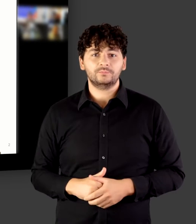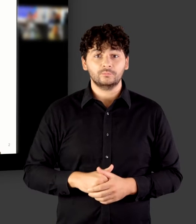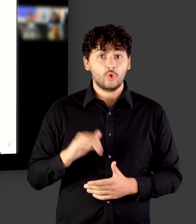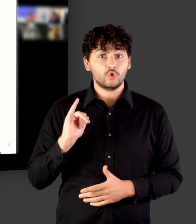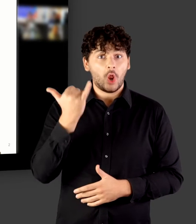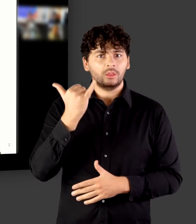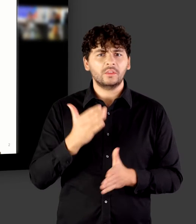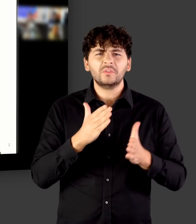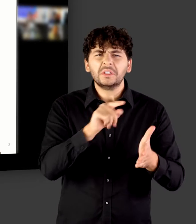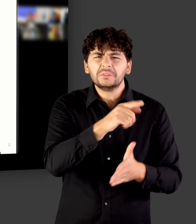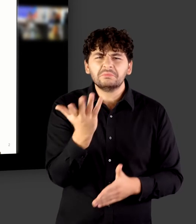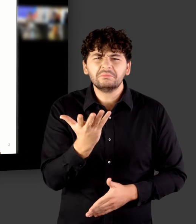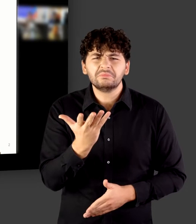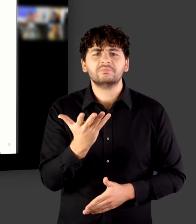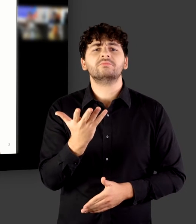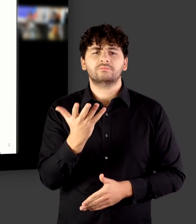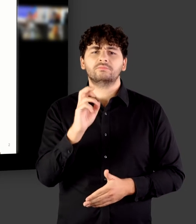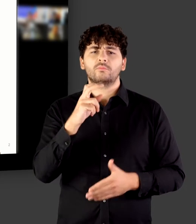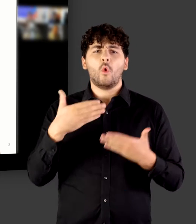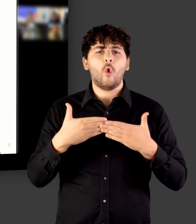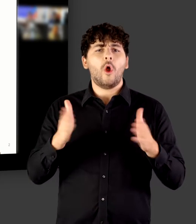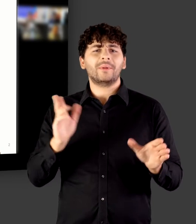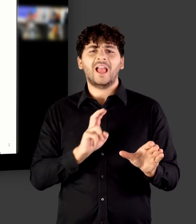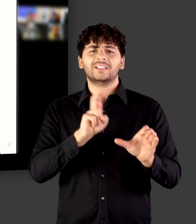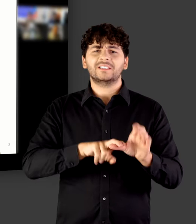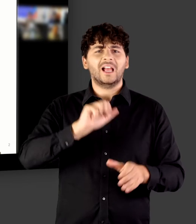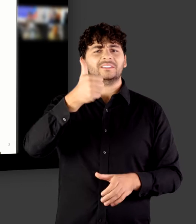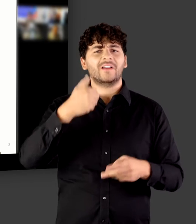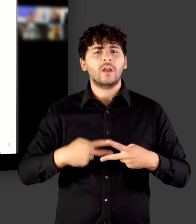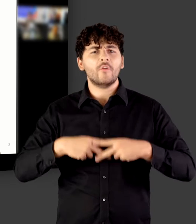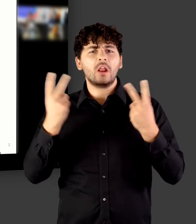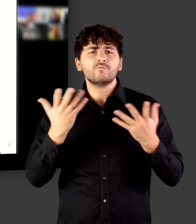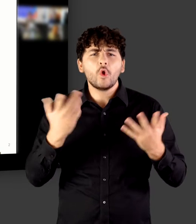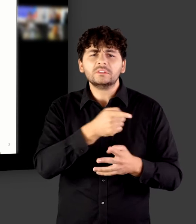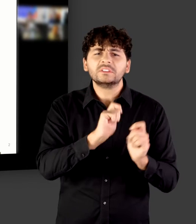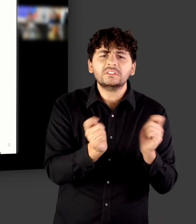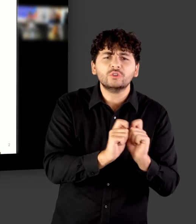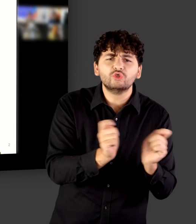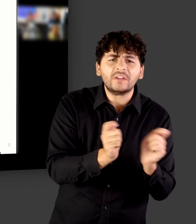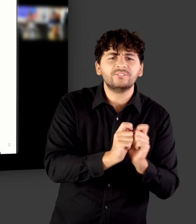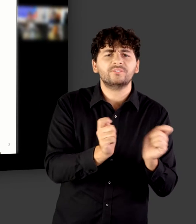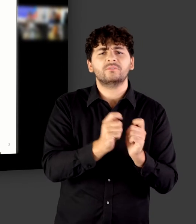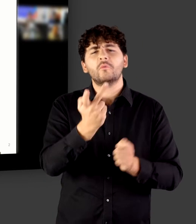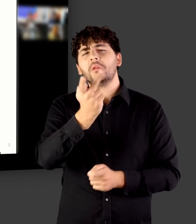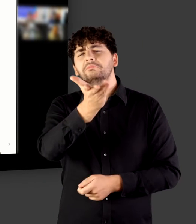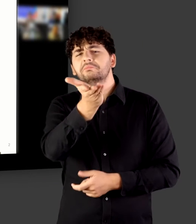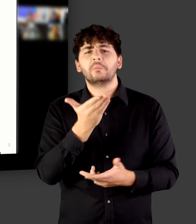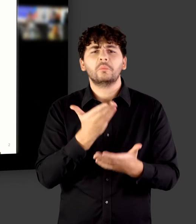dabei die Open Access Erstveröffentlichung in Zeitschriften, aber auch Erstveröffentlichung einer Monografie oder eines